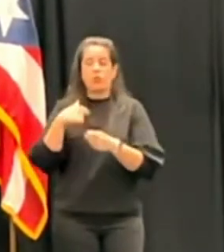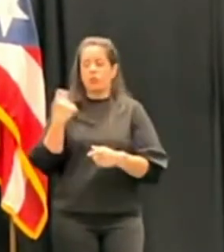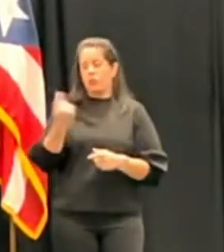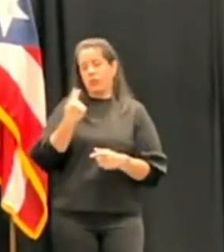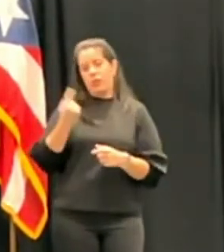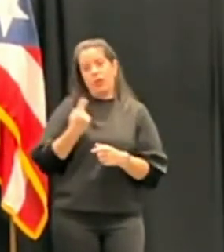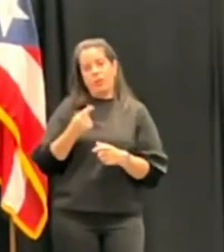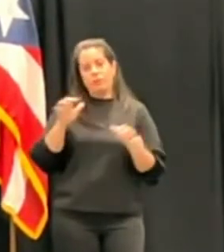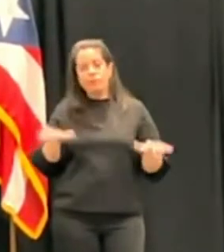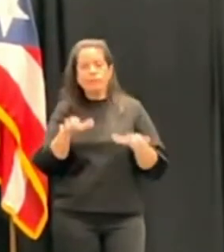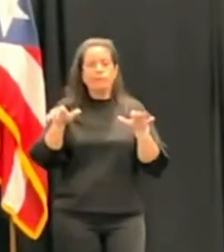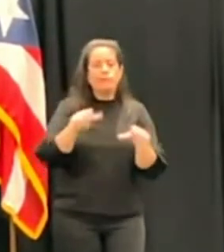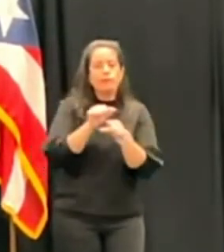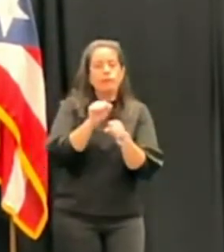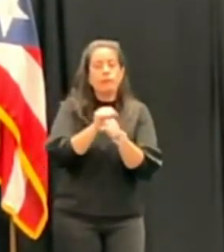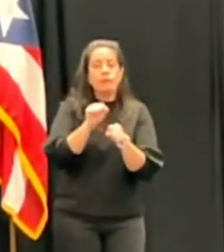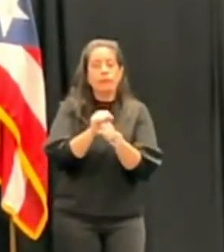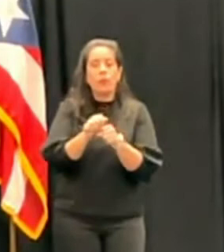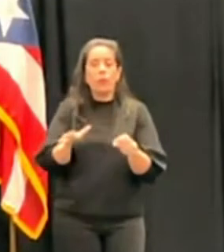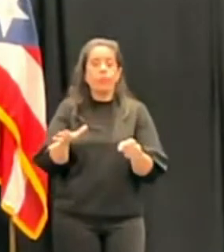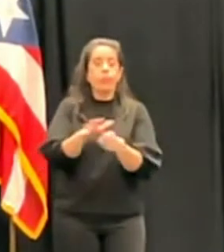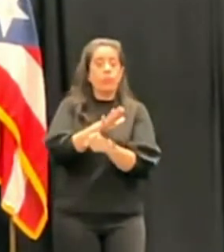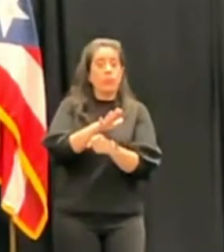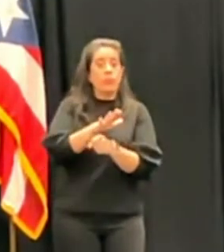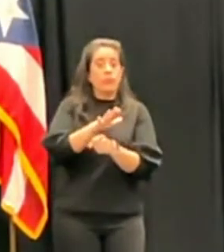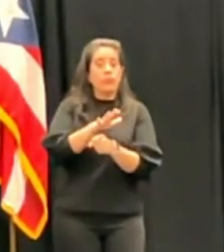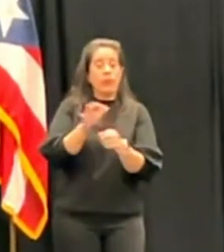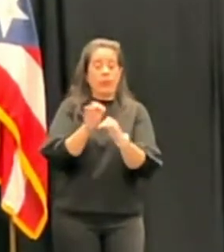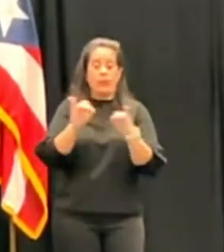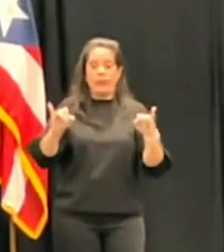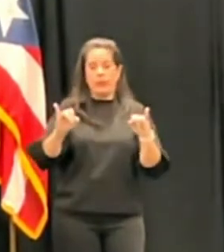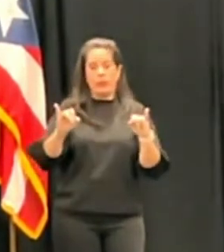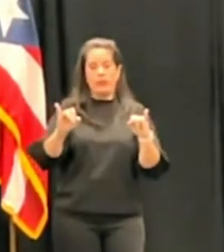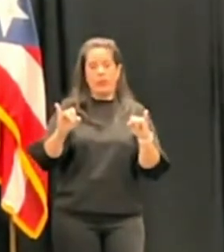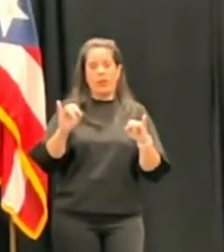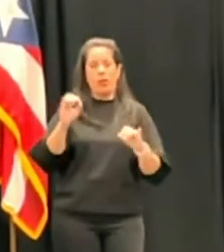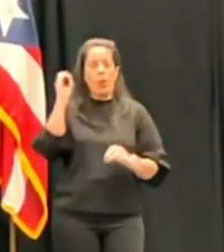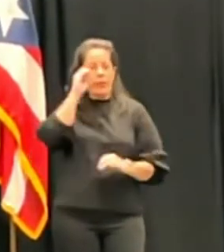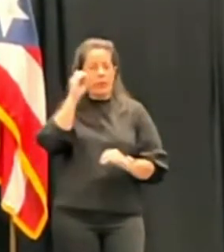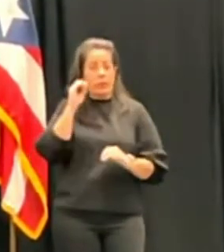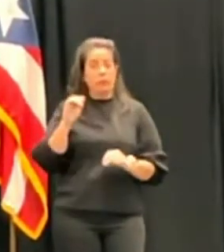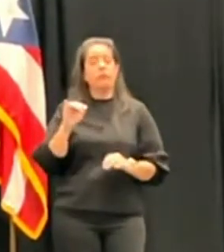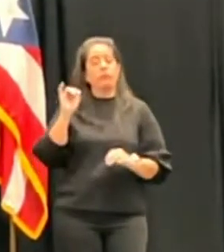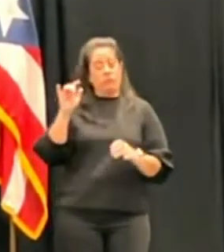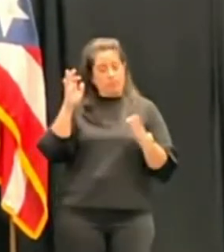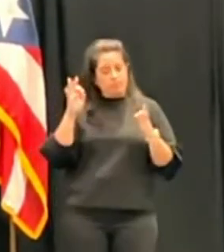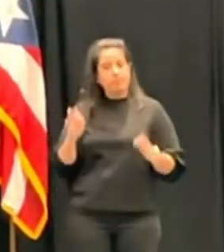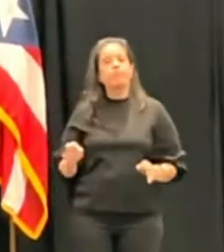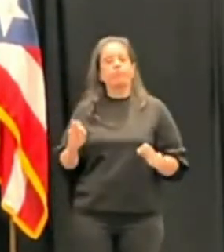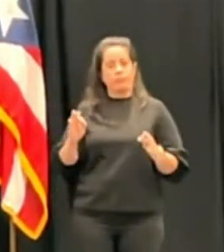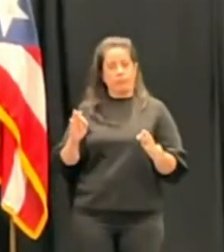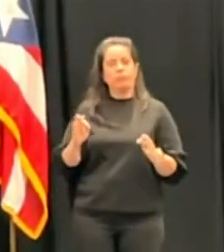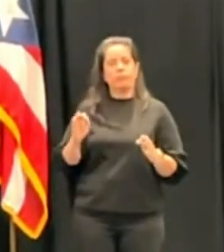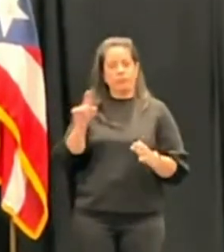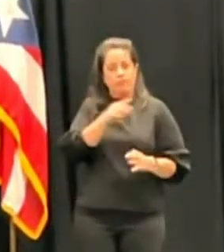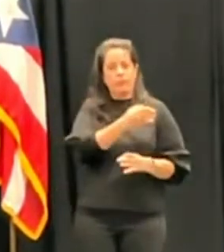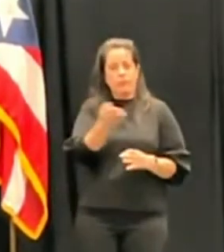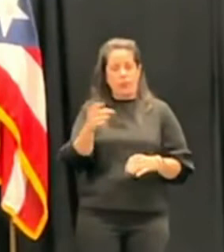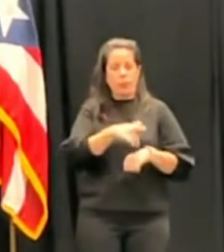estar haciendo mi labor con absoluta independencia de criterio. Y eso lo puede estar seguro el pueblo de Puerto Rico.